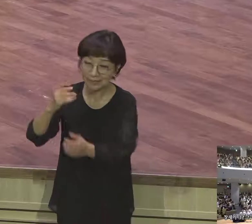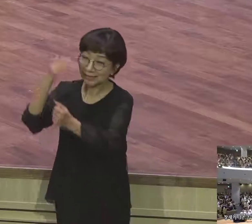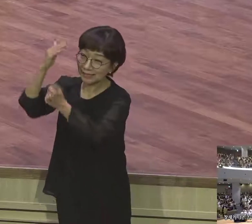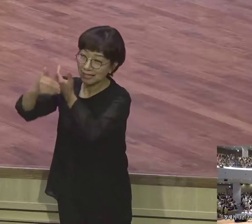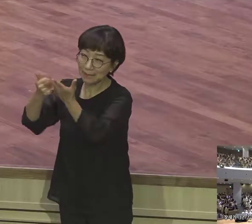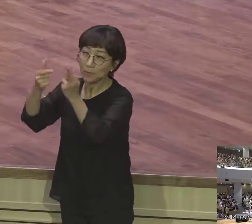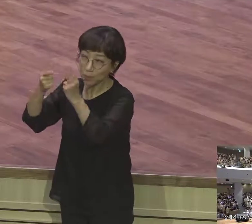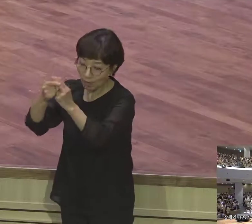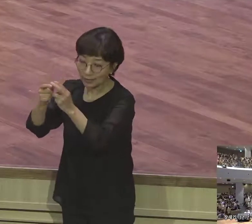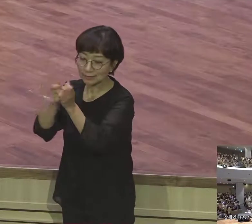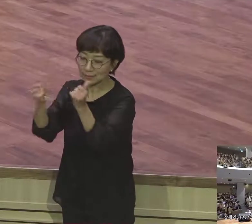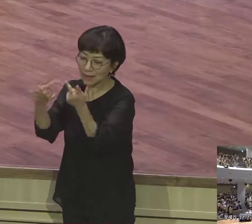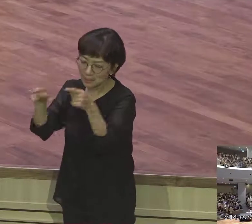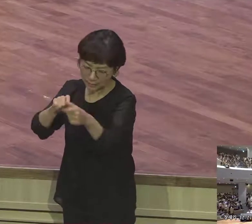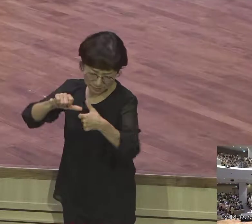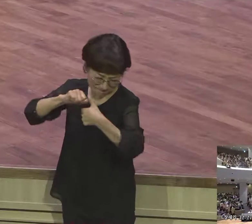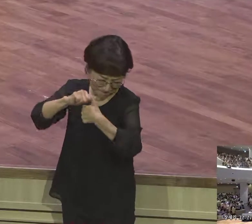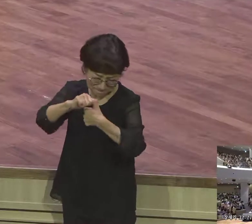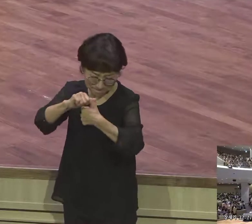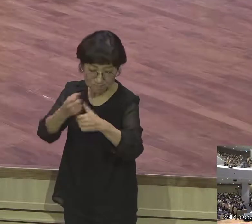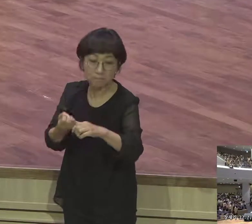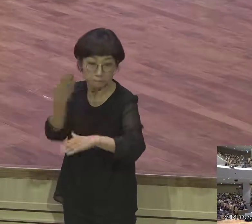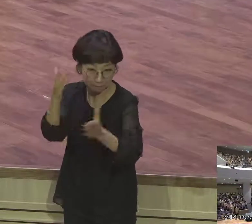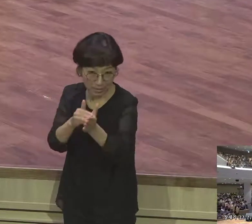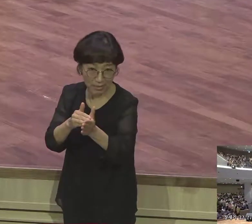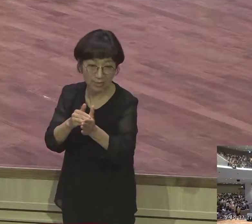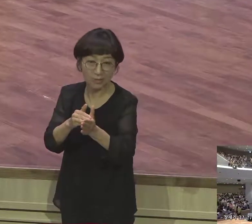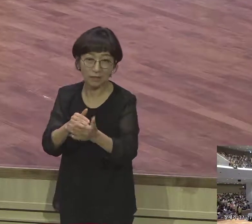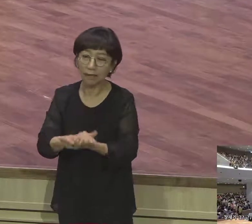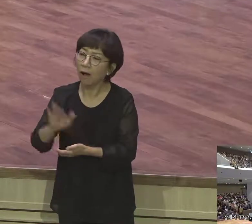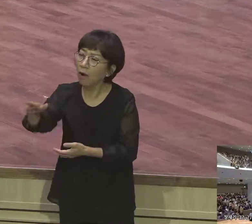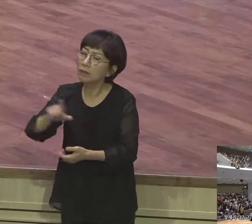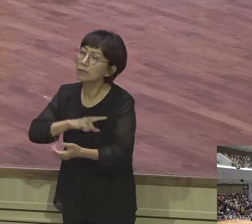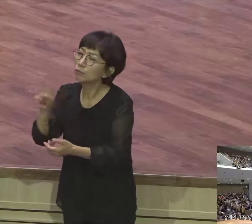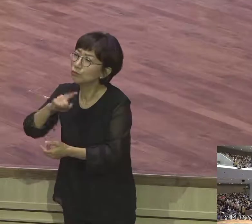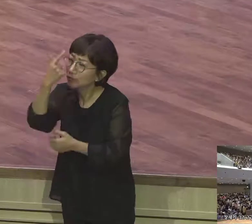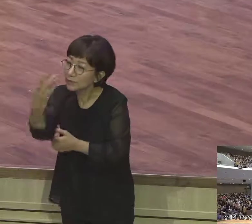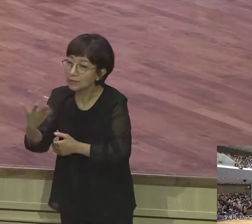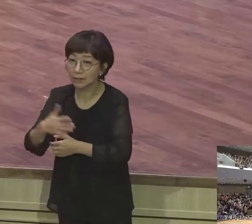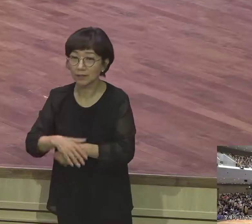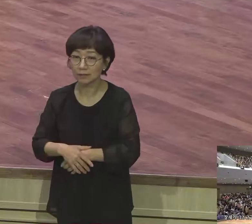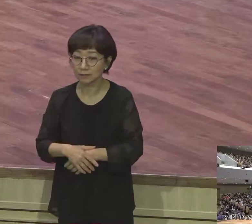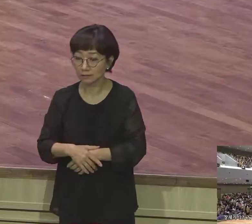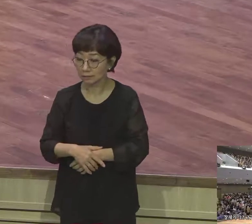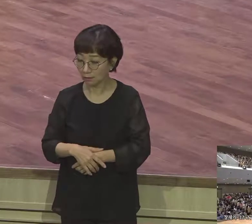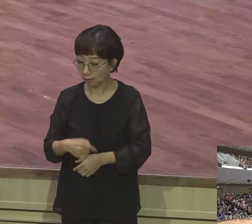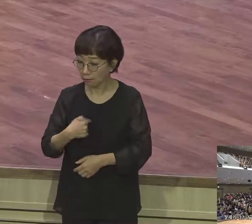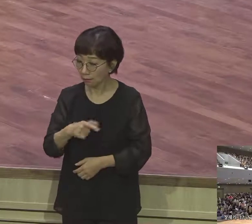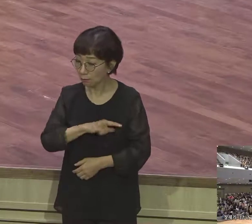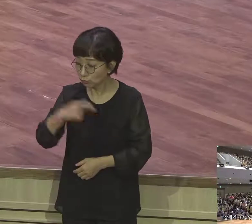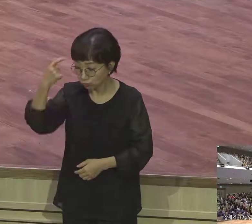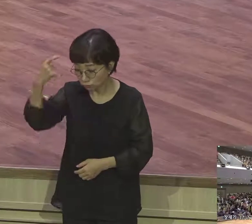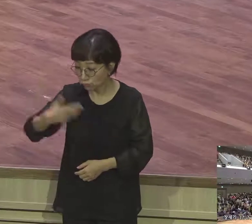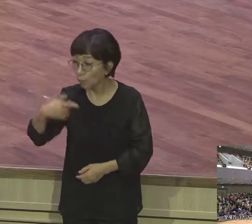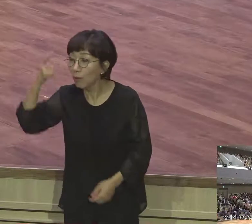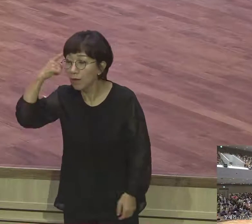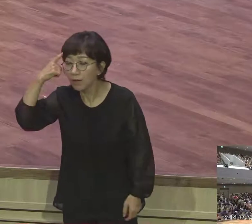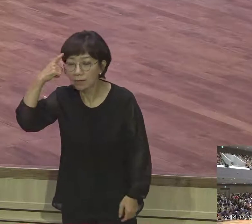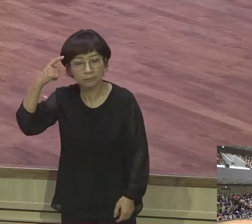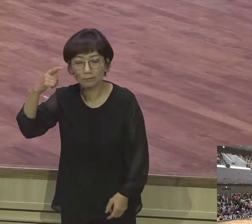이겼습니다 야곱이 청하여 이르되 당신의 이름을 알려주셔서 그 사람이 이르되 어짜여 내 이름을 묻느냐 하고 거기에서 야곱에게